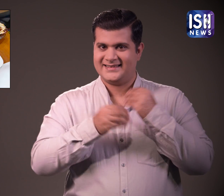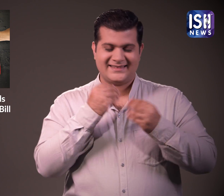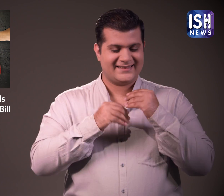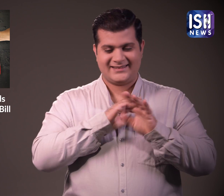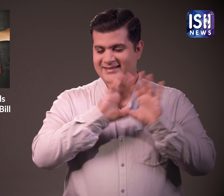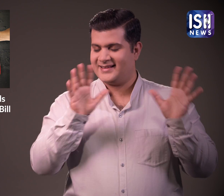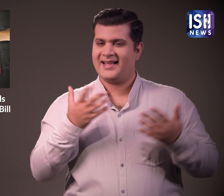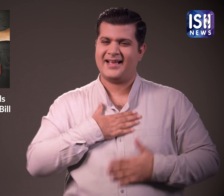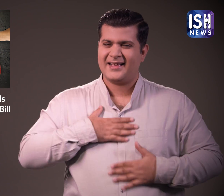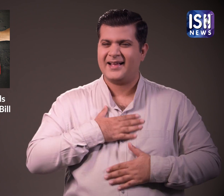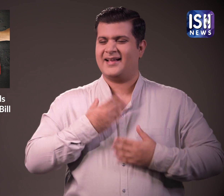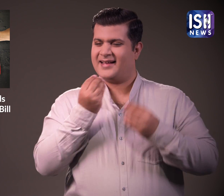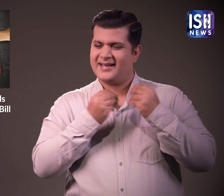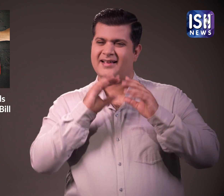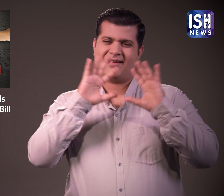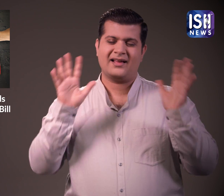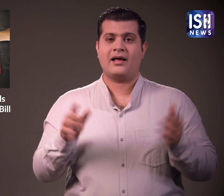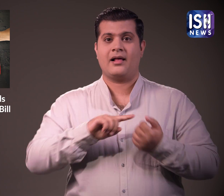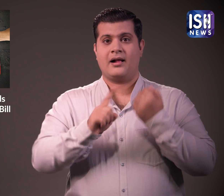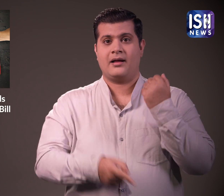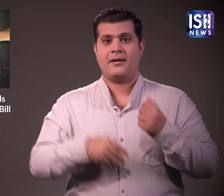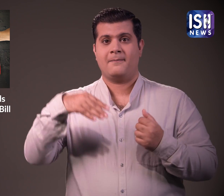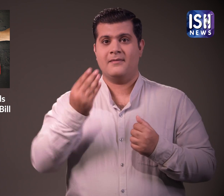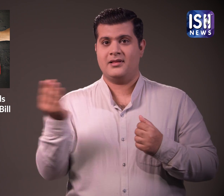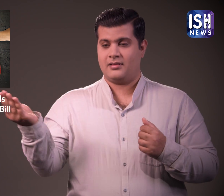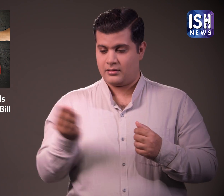खाने का बिल करीब 10,000 रुपे आया